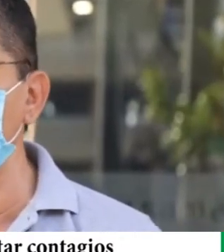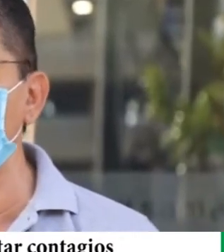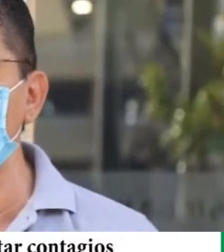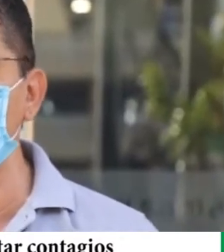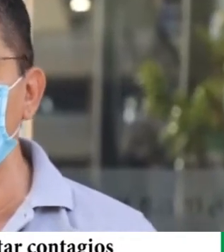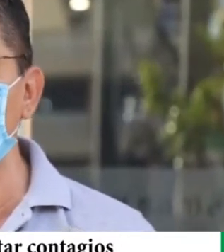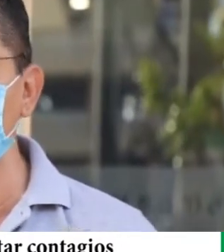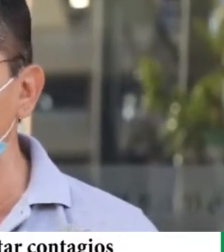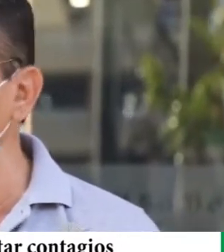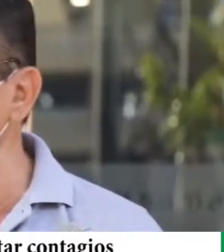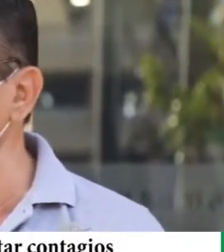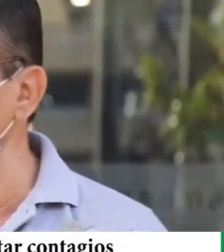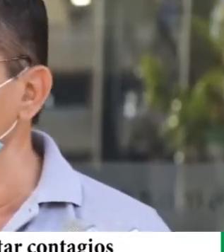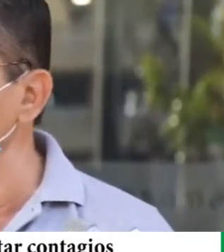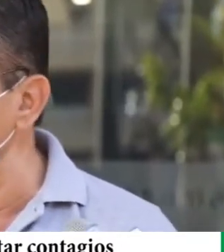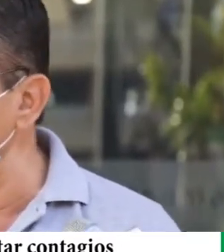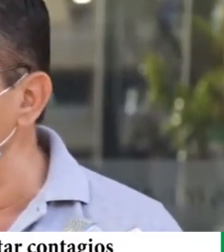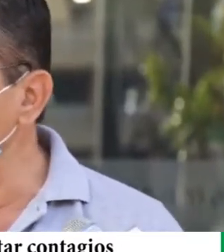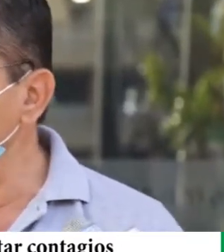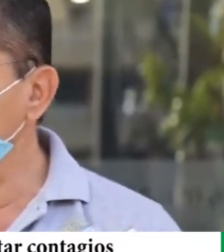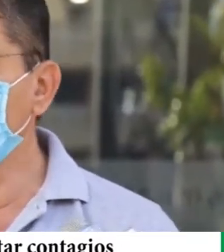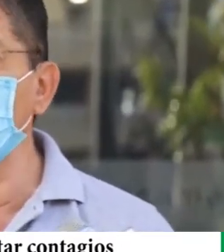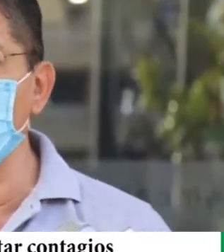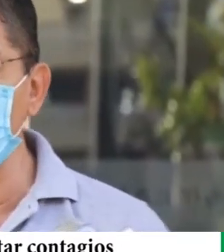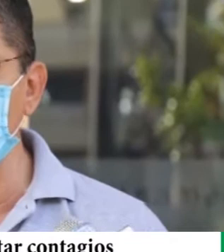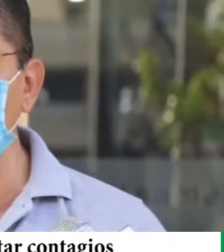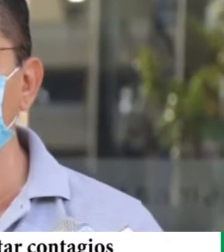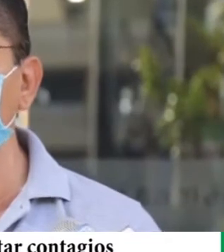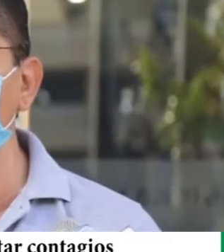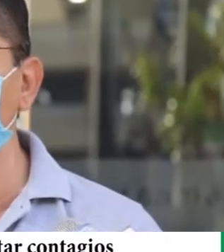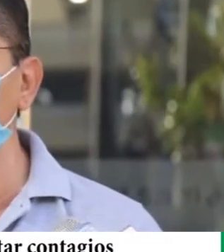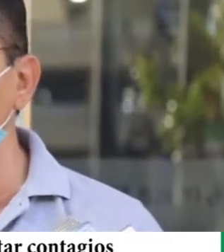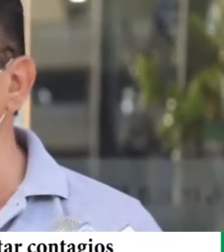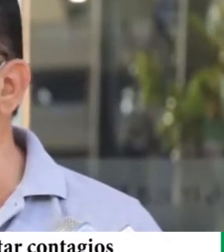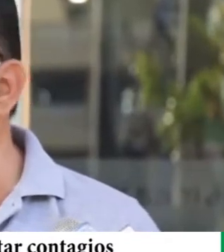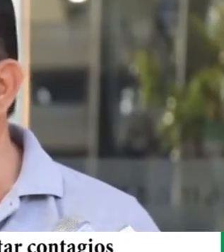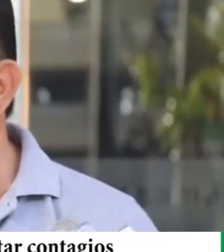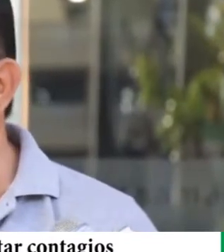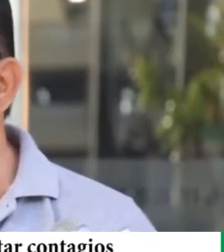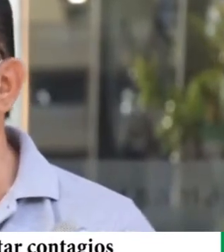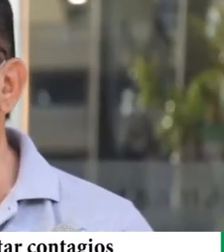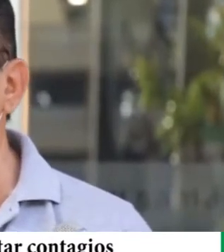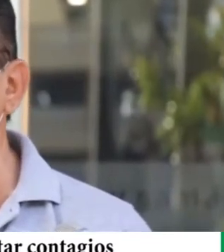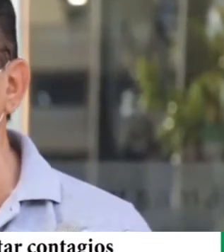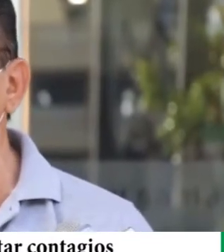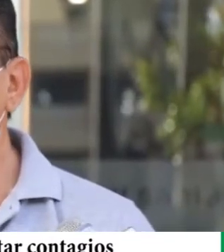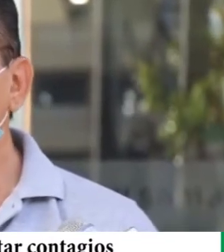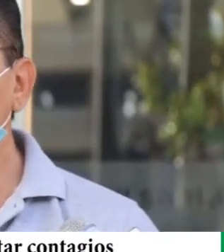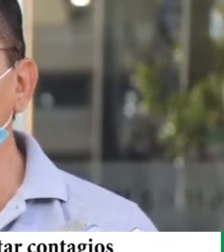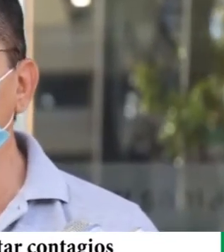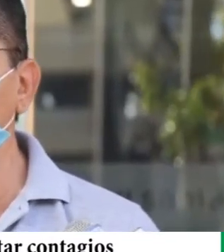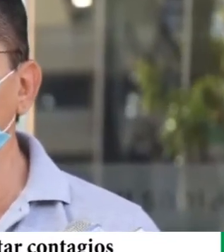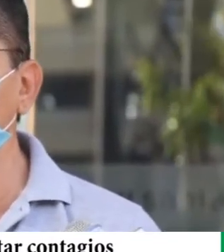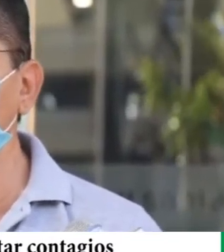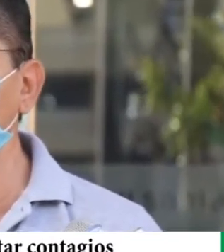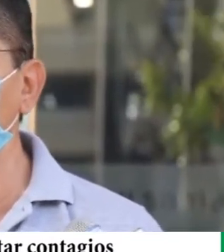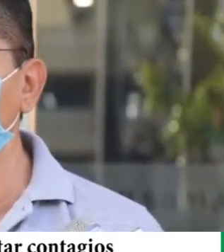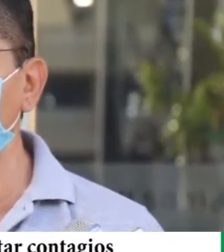Dios se hace atención a pacientes hemofílicos. Y también se están aprobando 3.4 millones de bolivianos para,